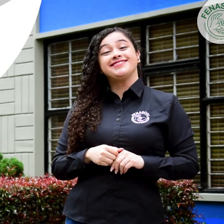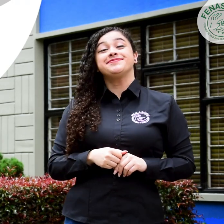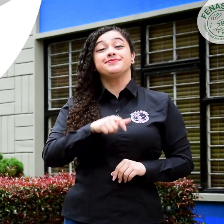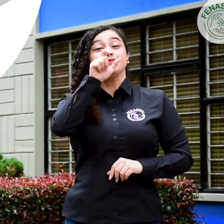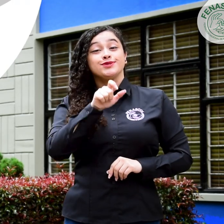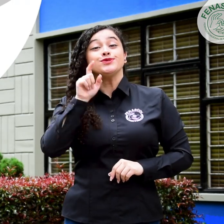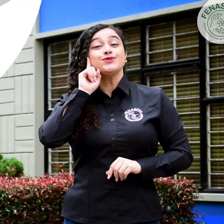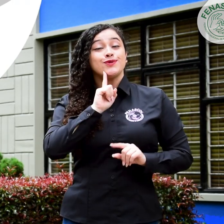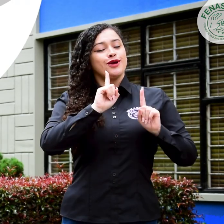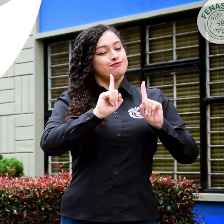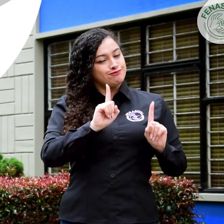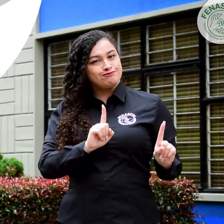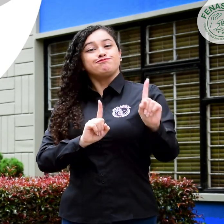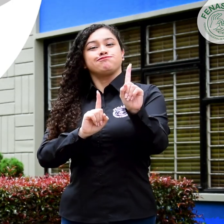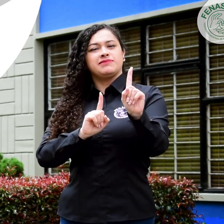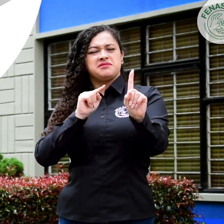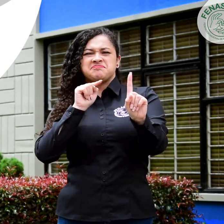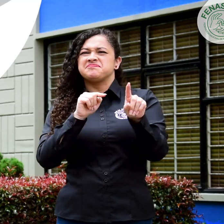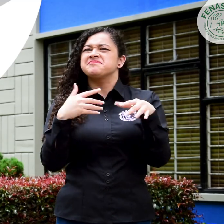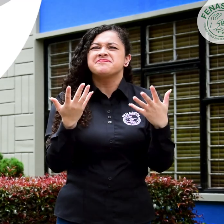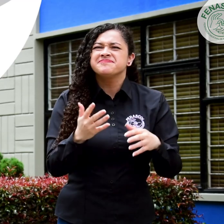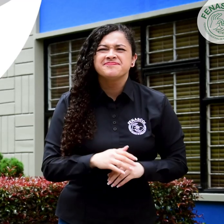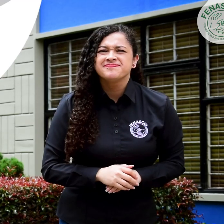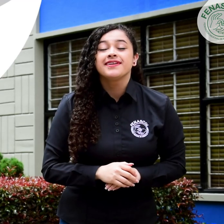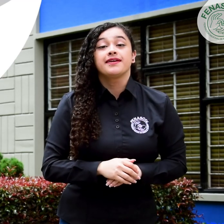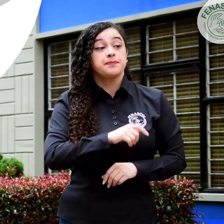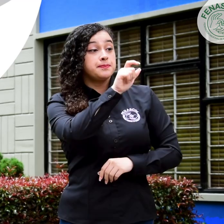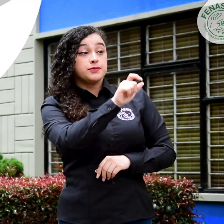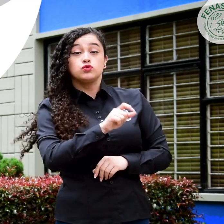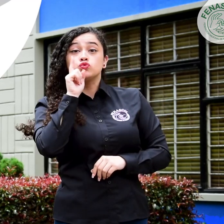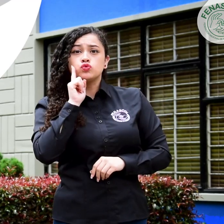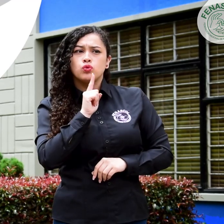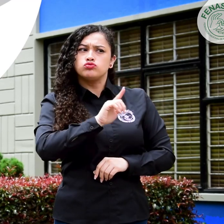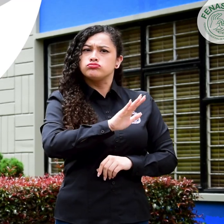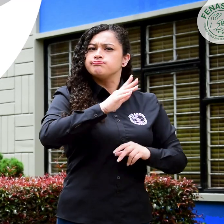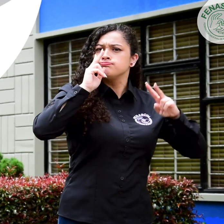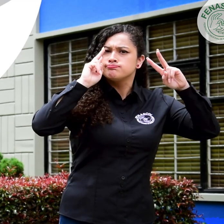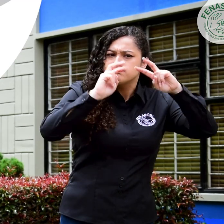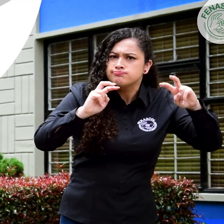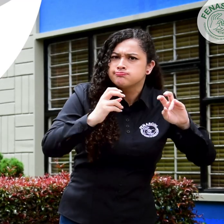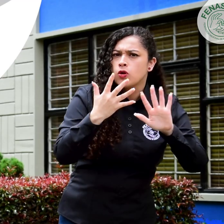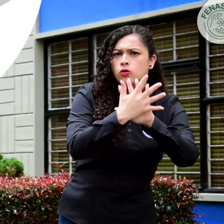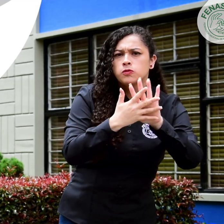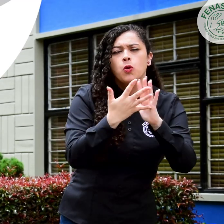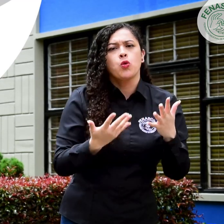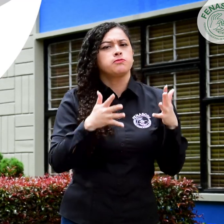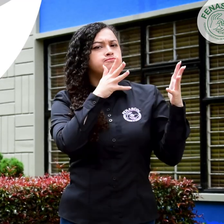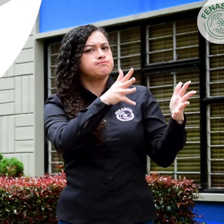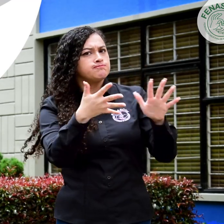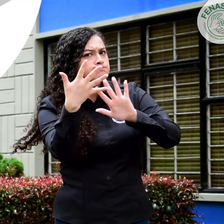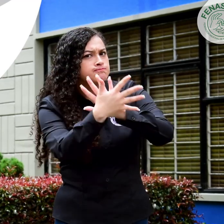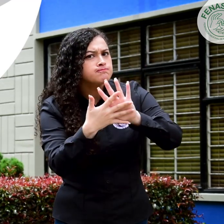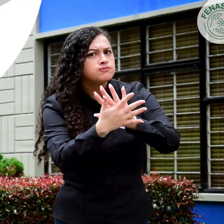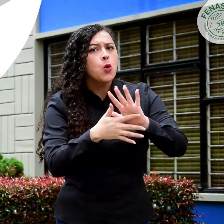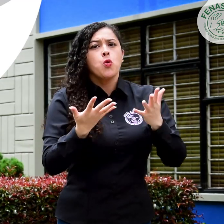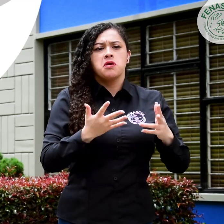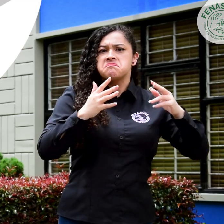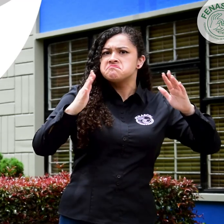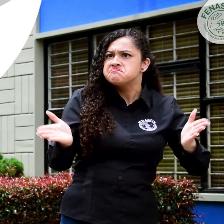primacía de las personas sordas. ¿Esto qué significa? Las personas sordas deben estar en primera línea en la investigación,